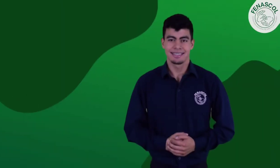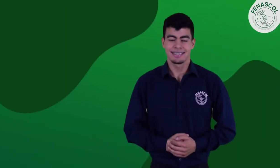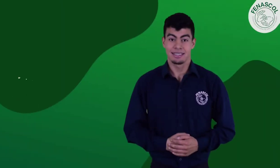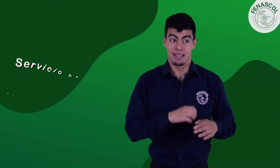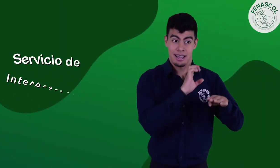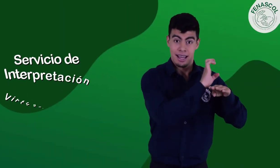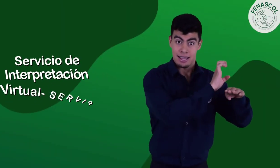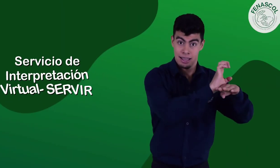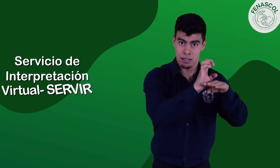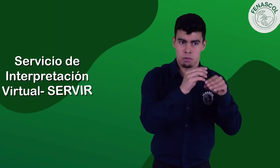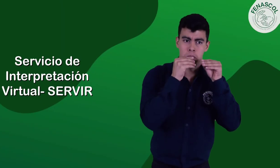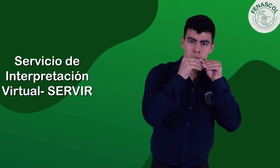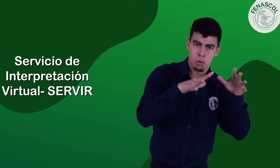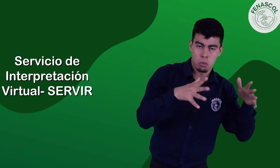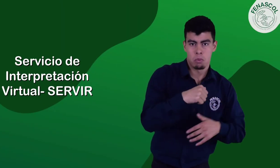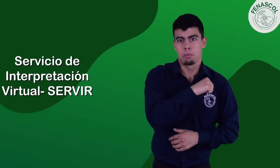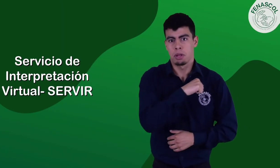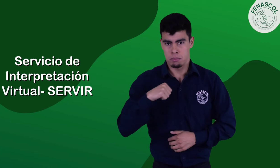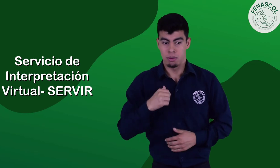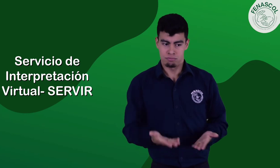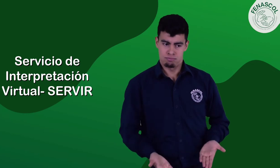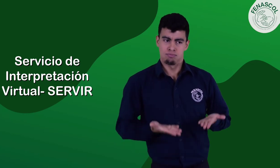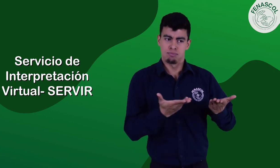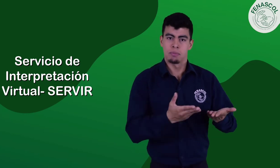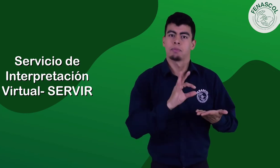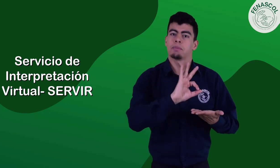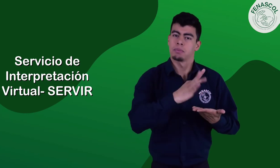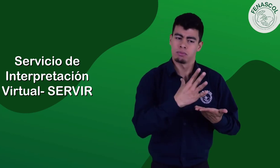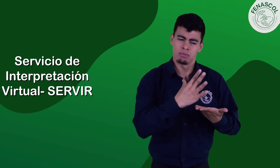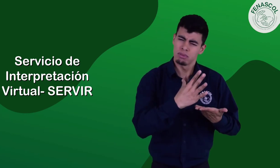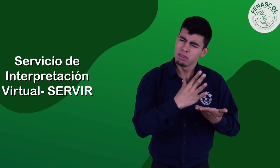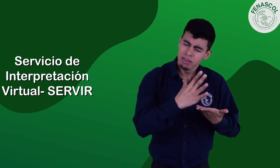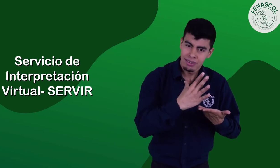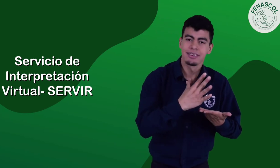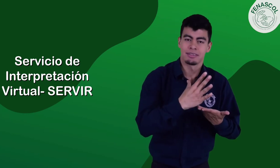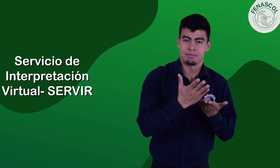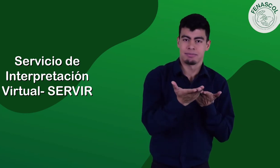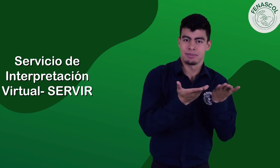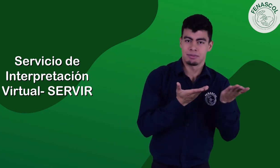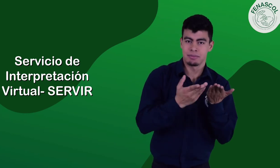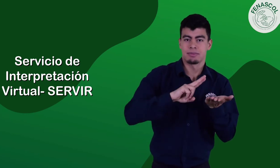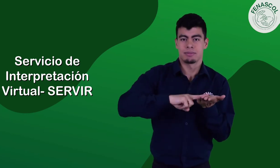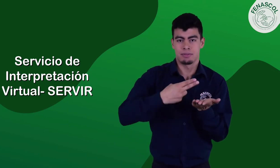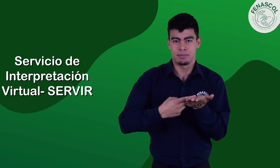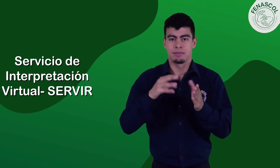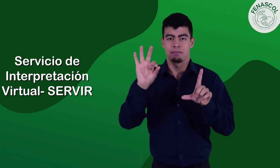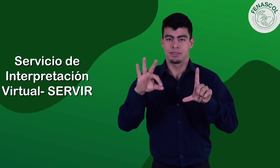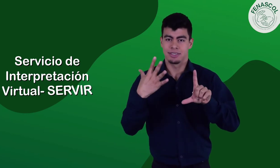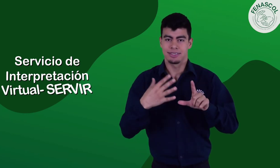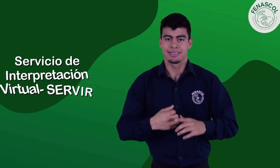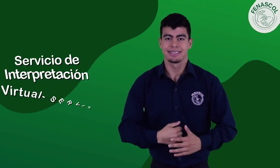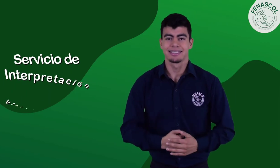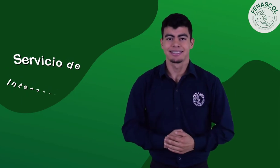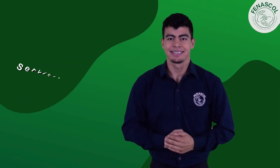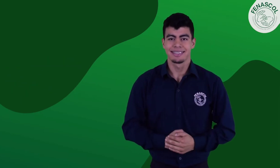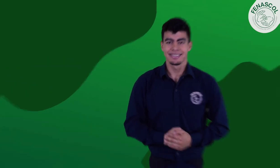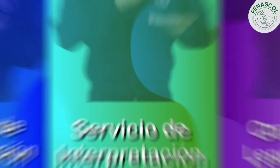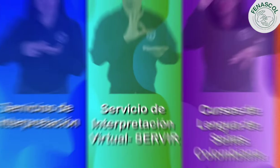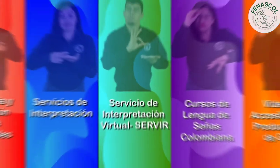Tanto para entidades públicas y privadas, tenemos Servir. ¿Qué es el servicio de interpretación virtual?